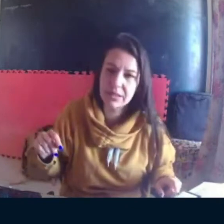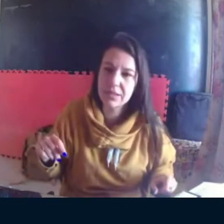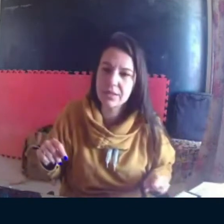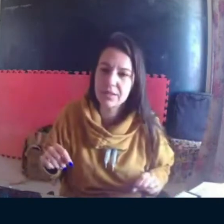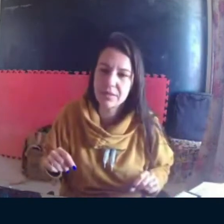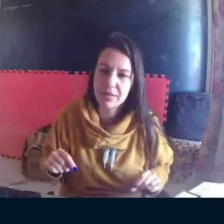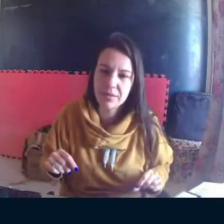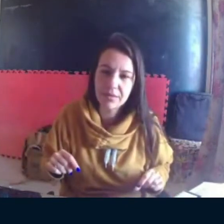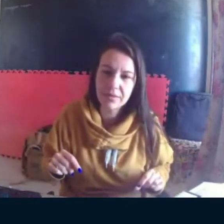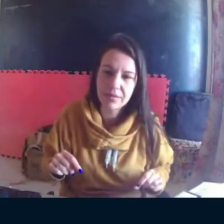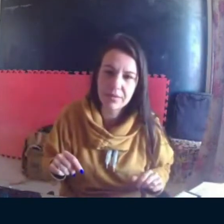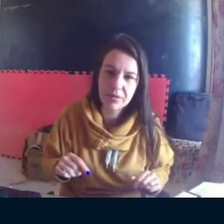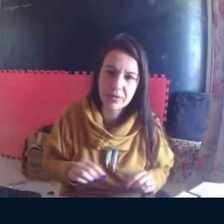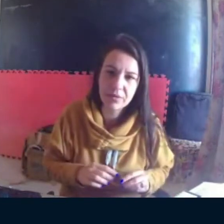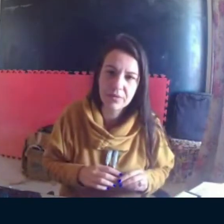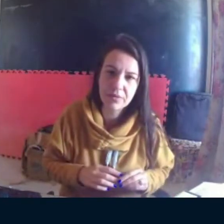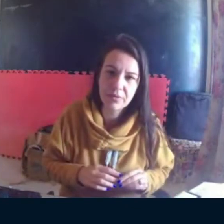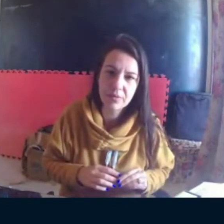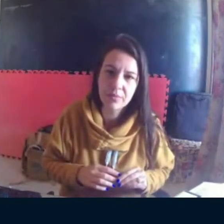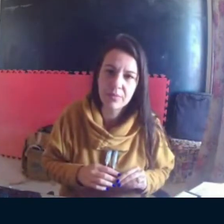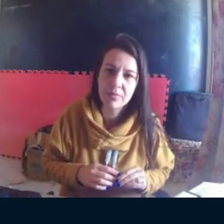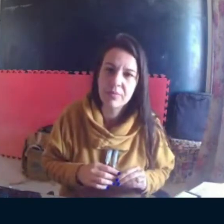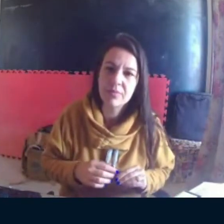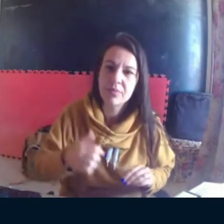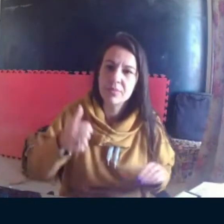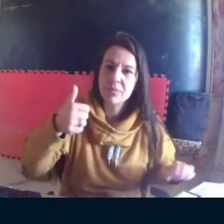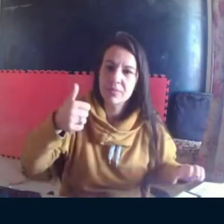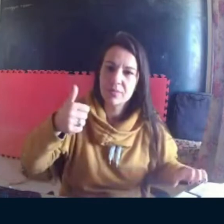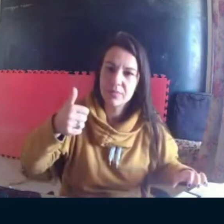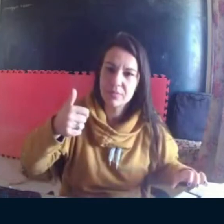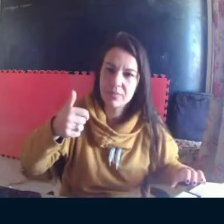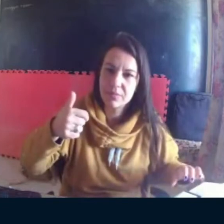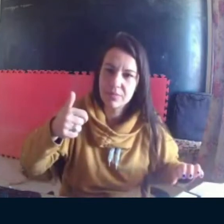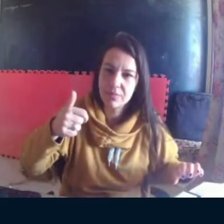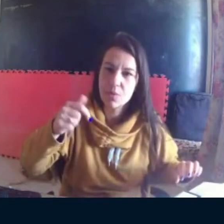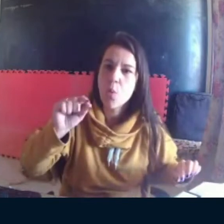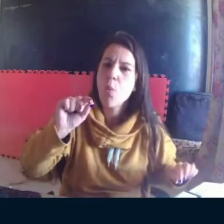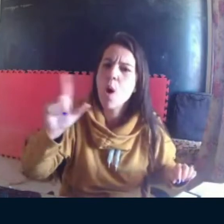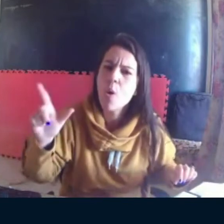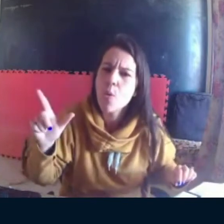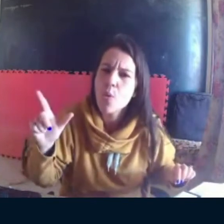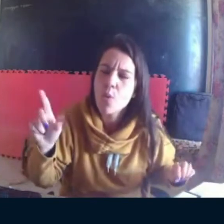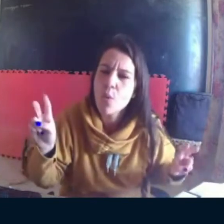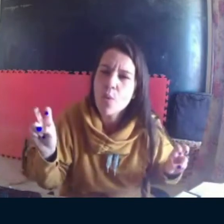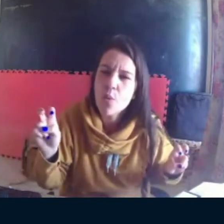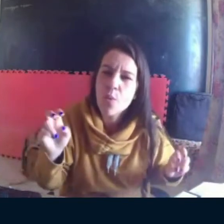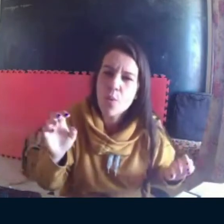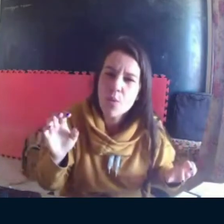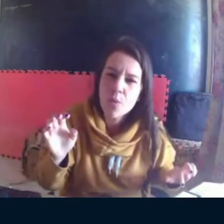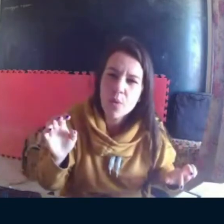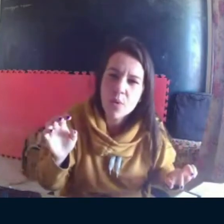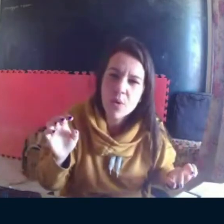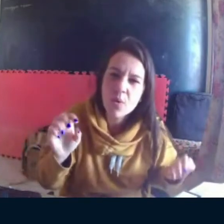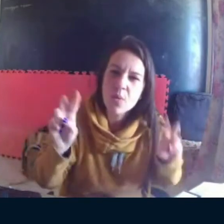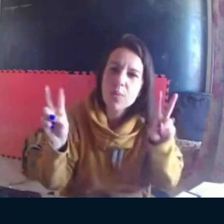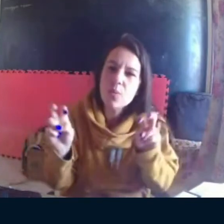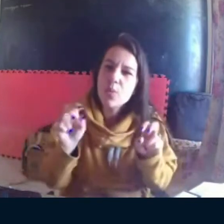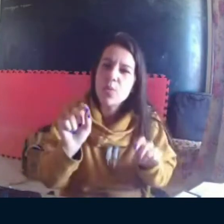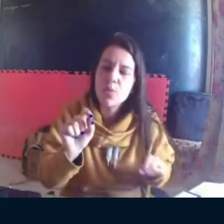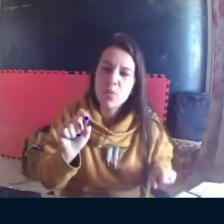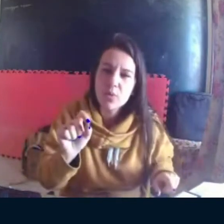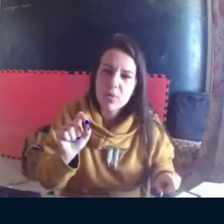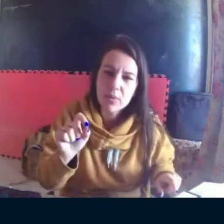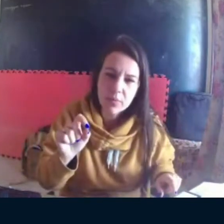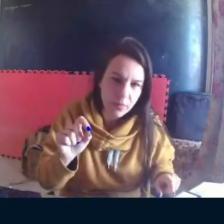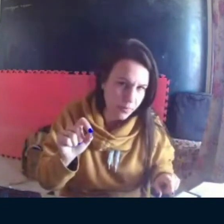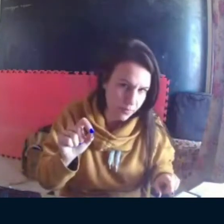A guiar. É interessante